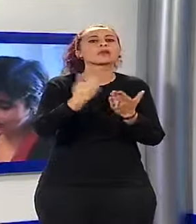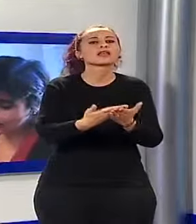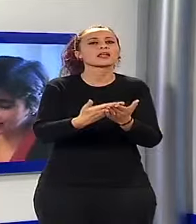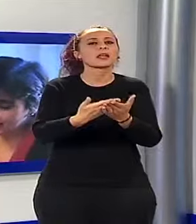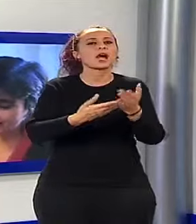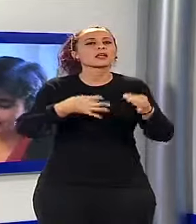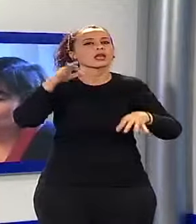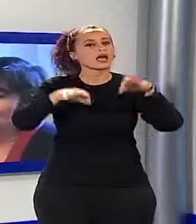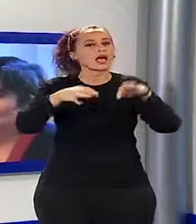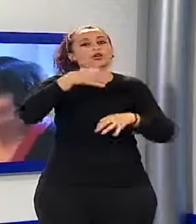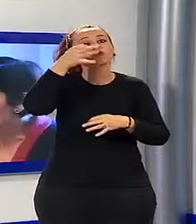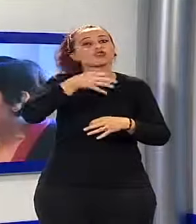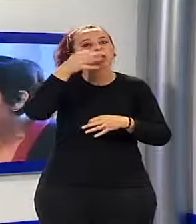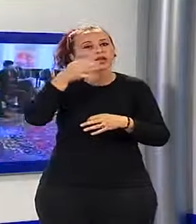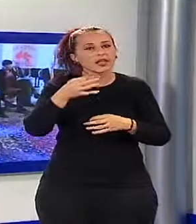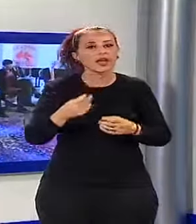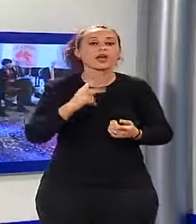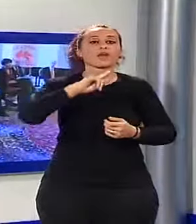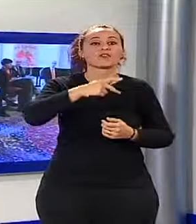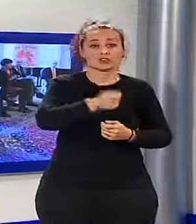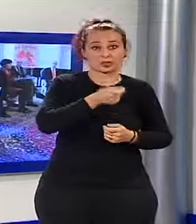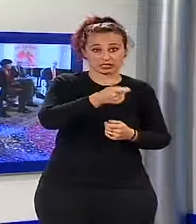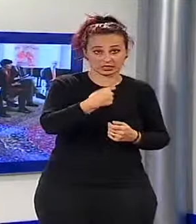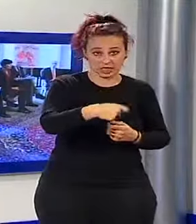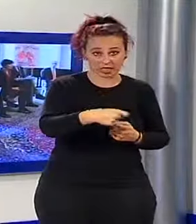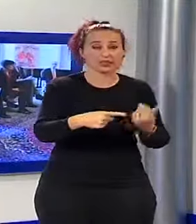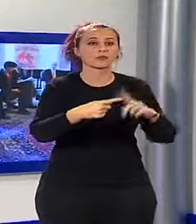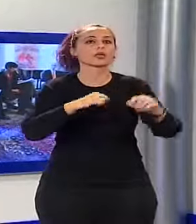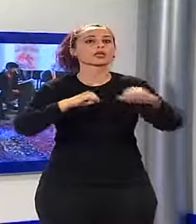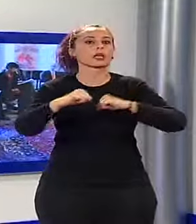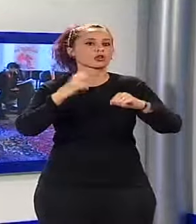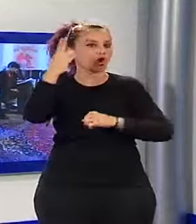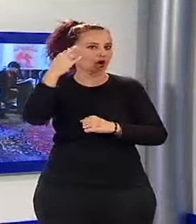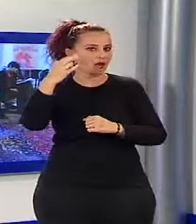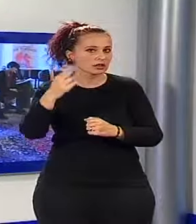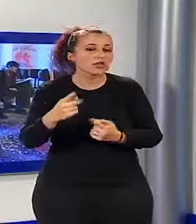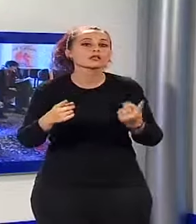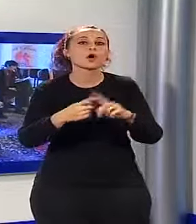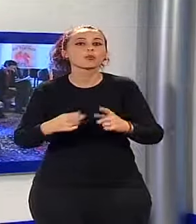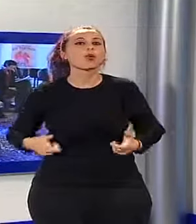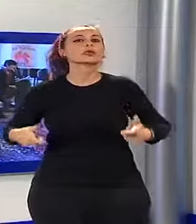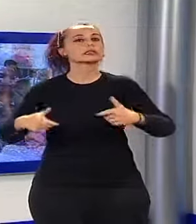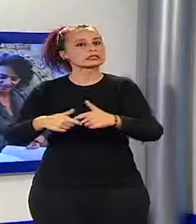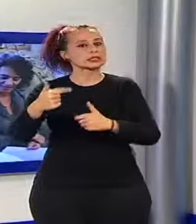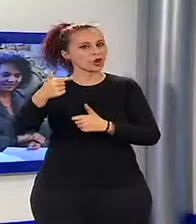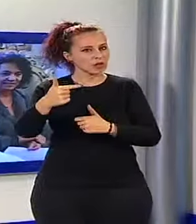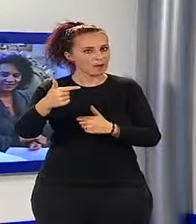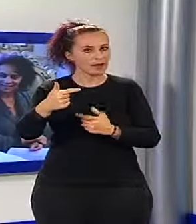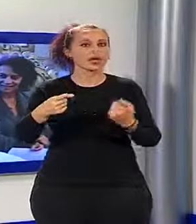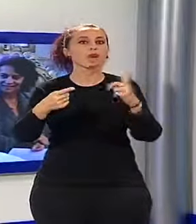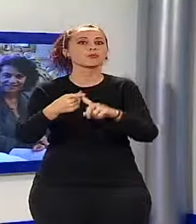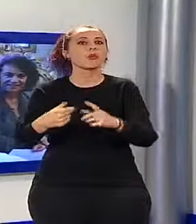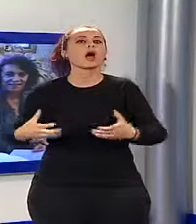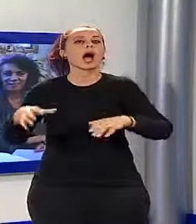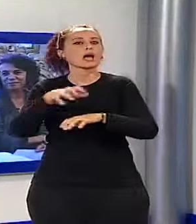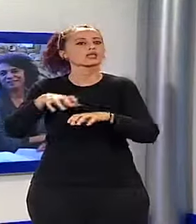dalla vicepresidente del Teatro Linda Severi, dal direttore artistico Aldo Tarabella, dal sindaco Tambellini e dall'assessore Vietina,